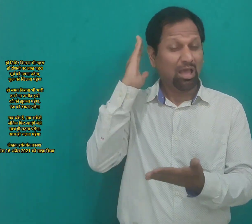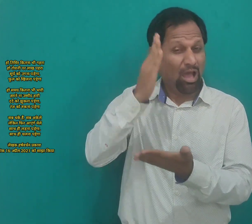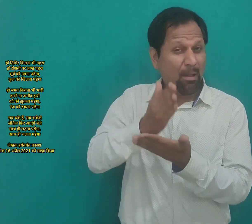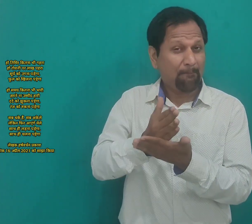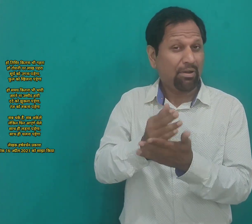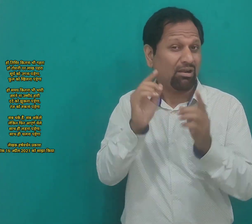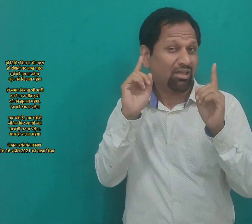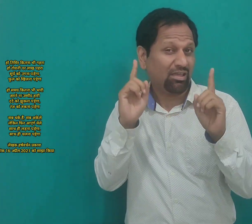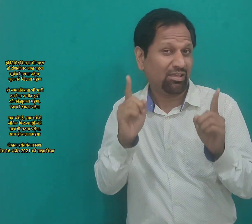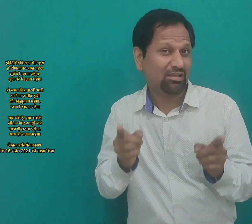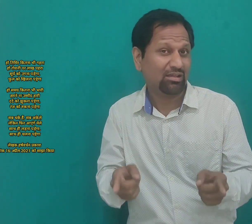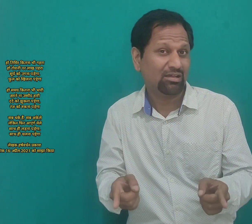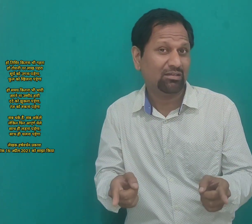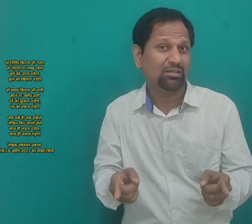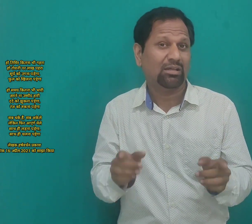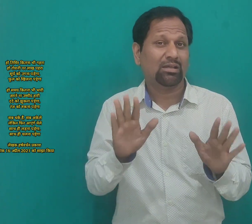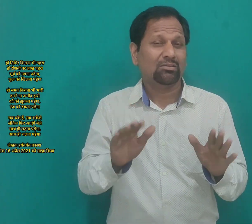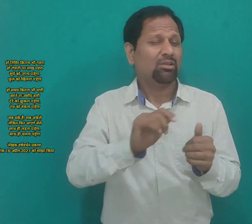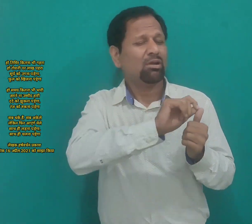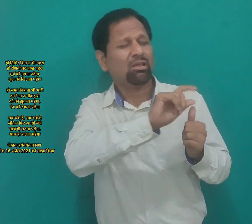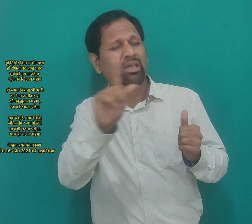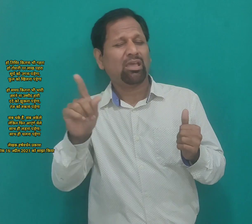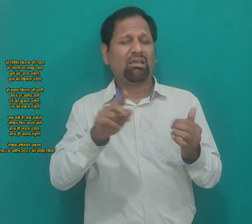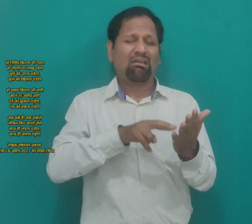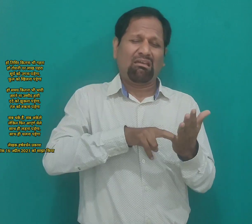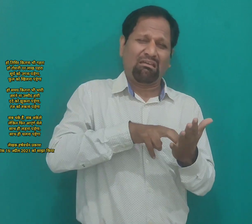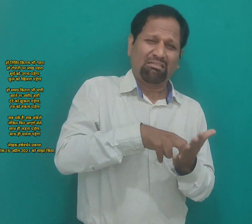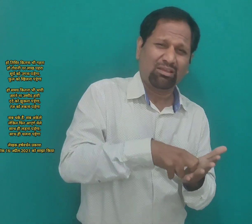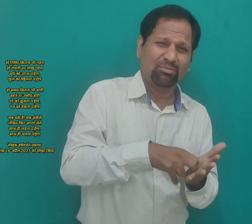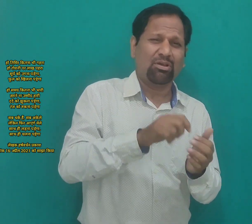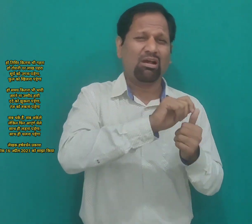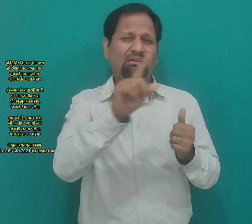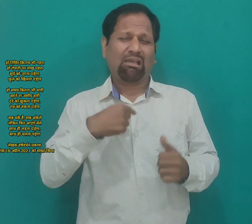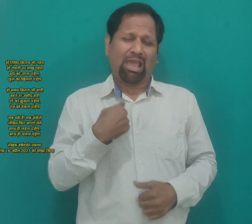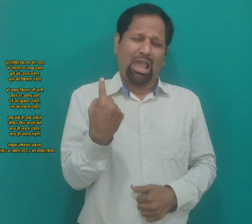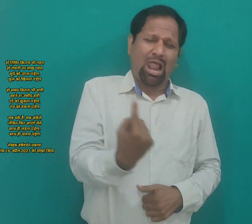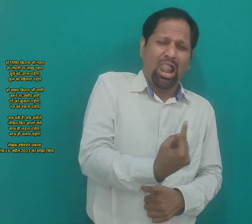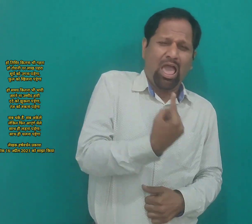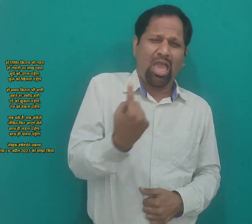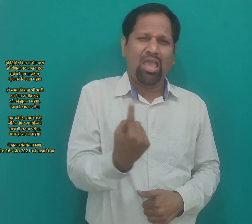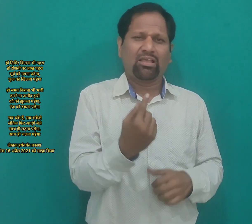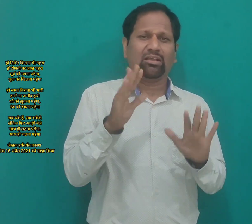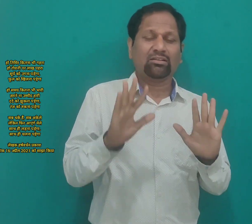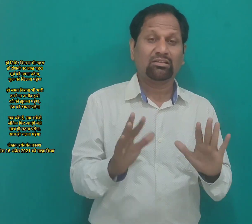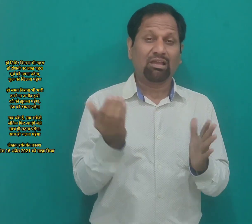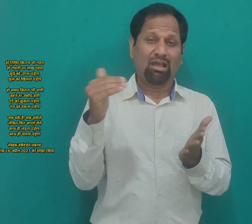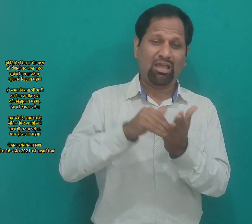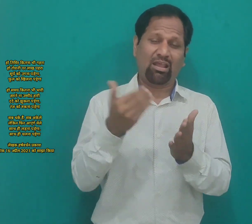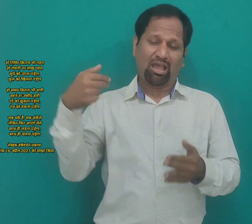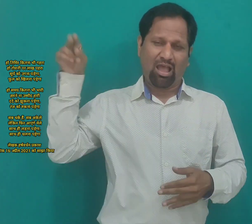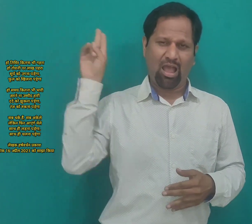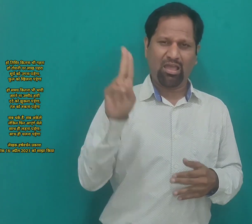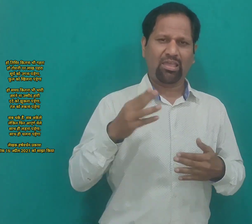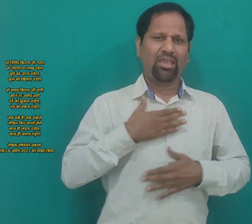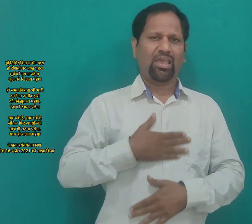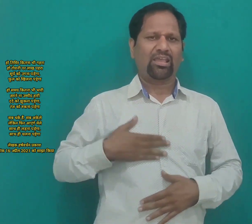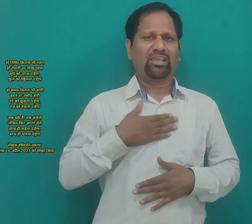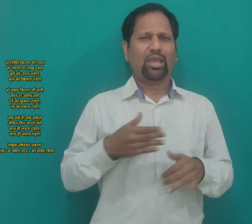सब ठके हैं सब अकेले लेकिन फिर आएगे